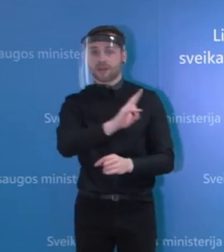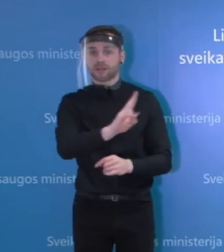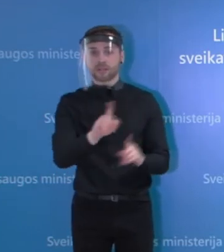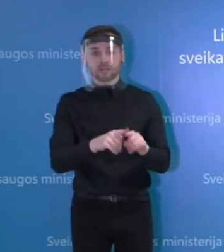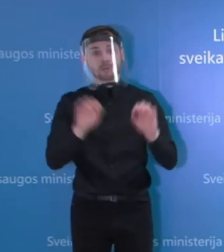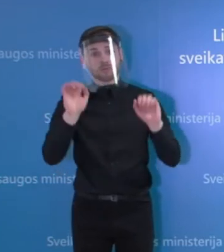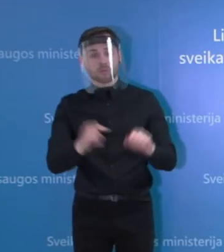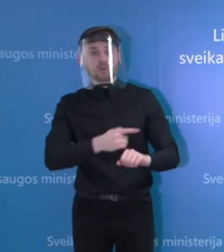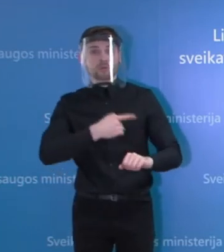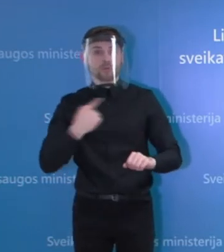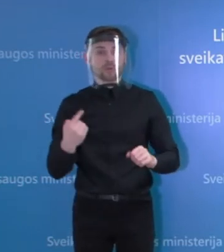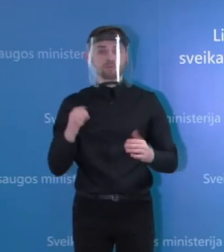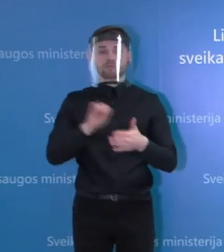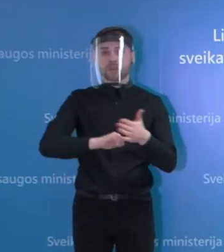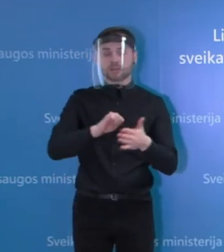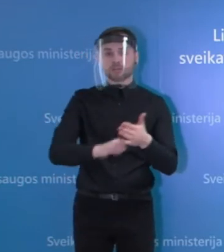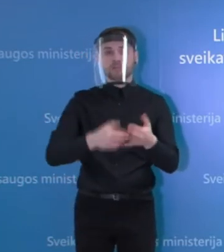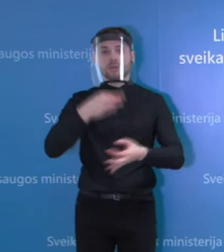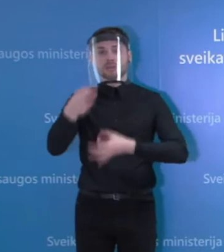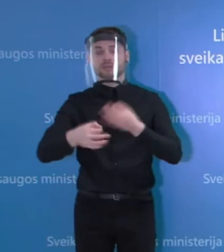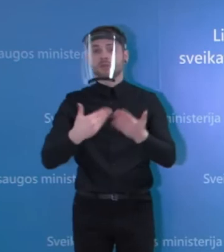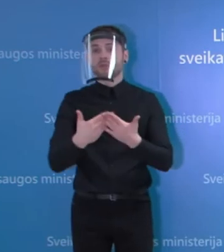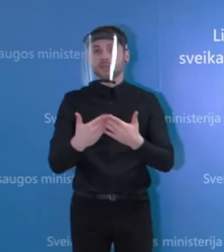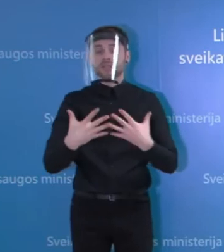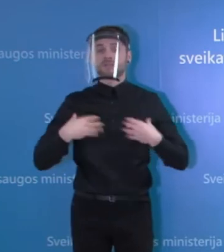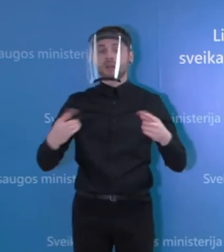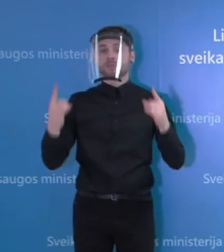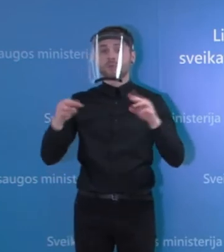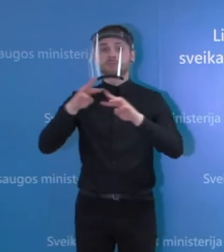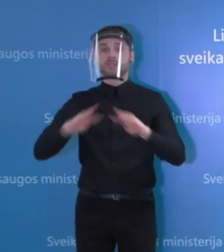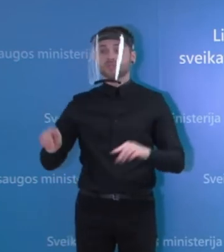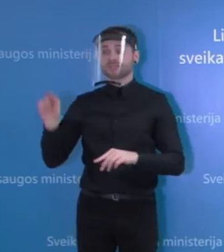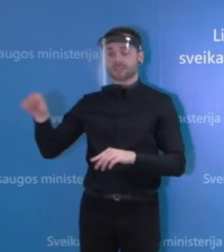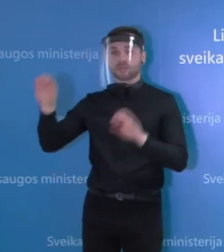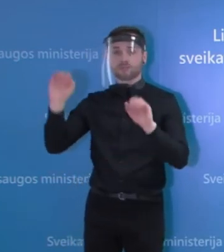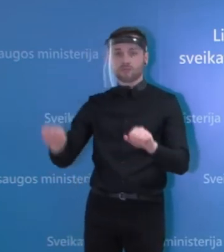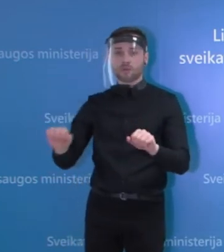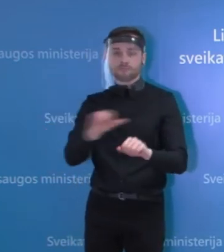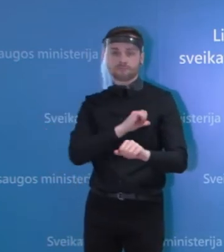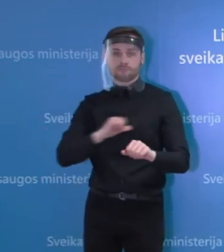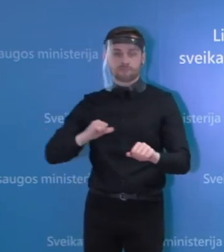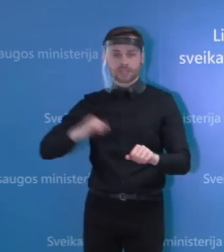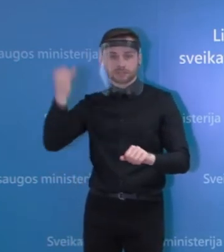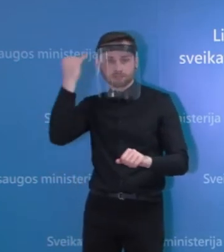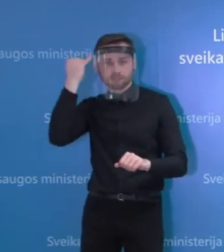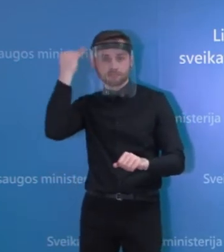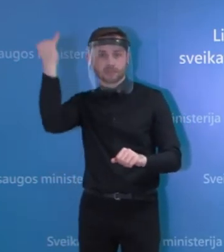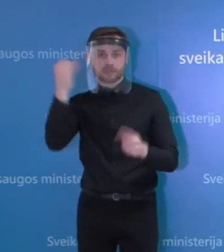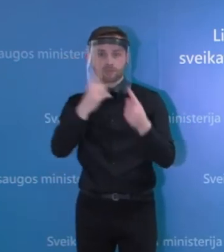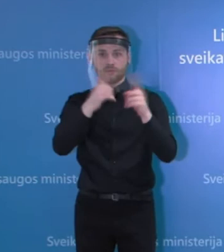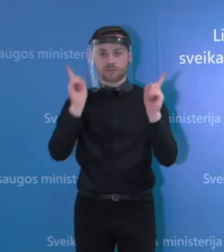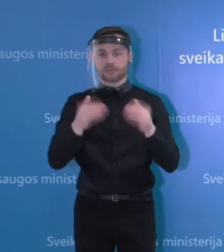rastumėm labai daug argumentų, kodėl Seikatos apsaugos ministerija galėtų būti steigėjęs universitetų, kur mes